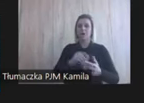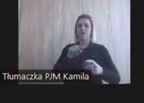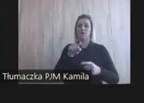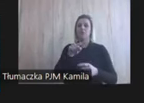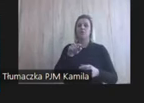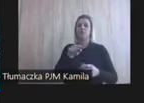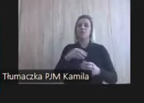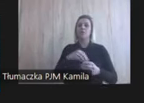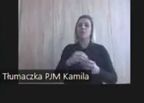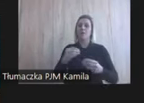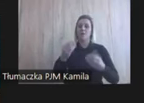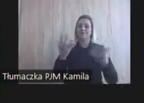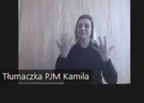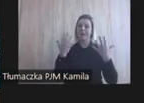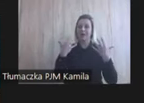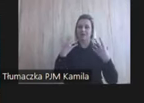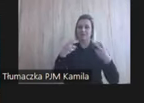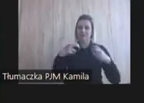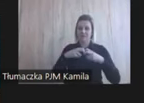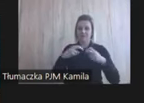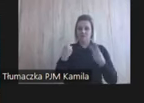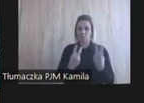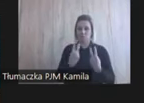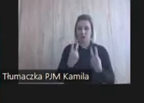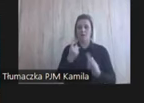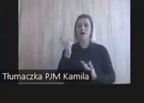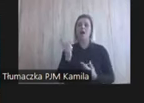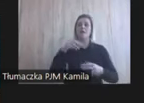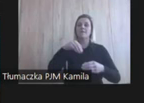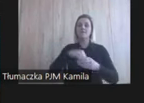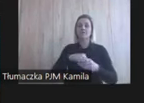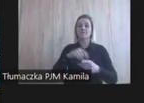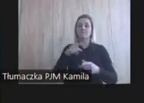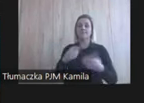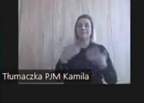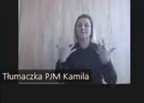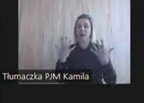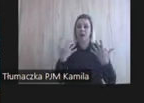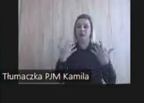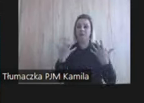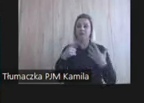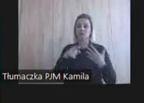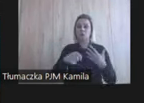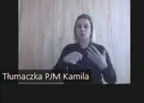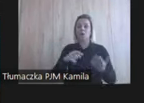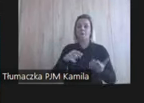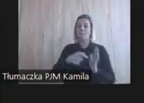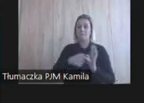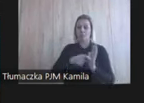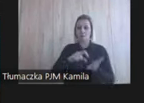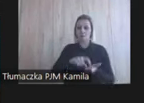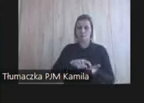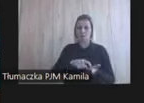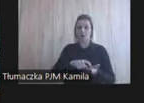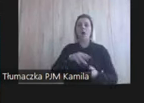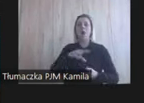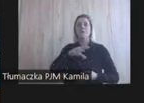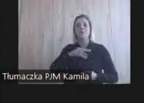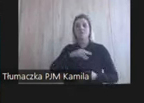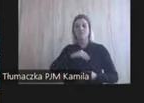w spacerze wirtualnym. Ale wracając do samego spaceru wirtualnego, jesteśmy aktualnie w pokoju, więc tu możemy sobie